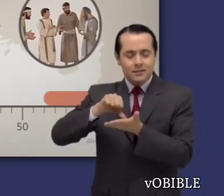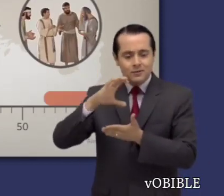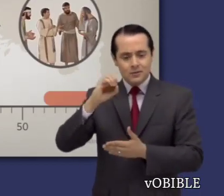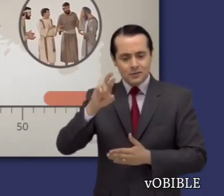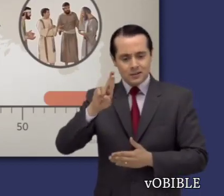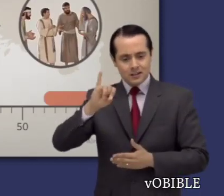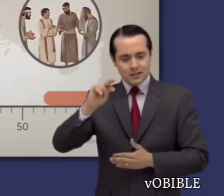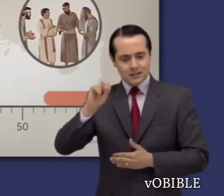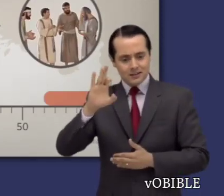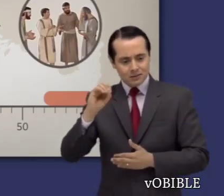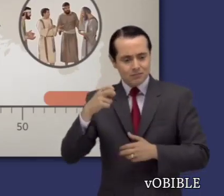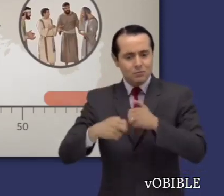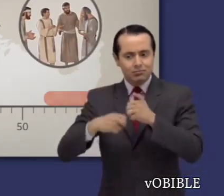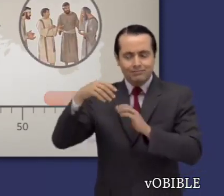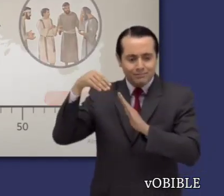Corinto.